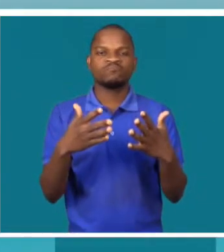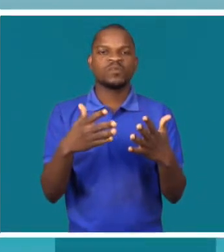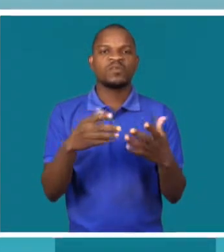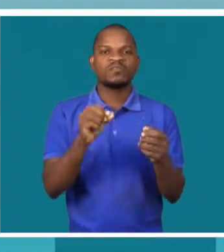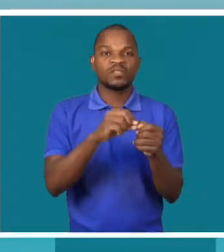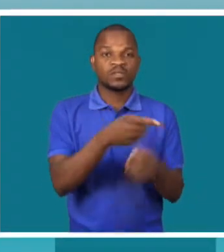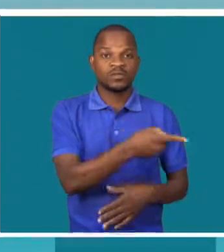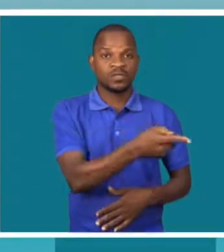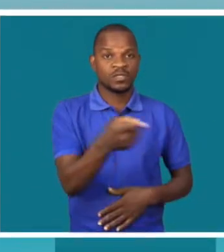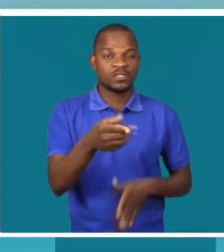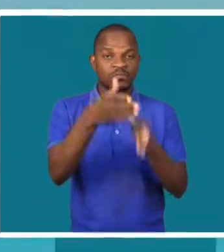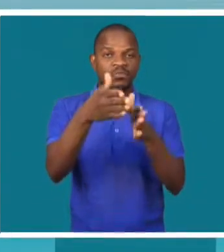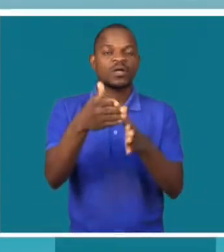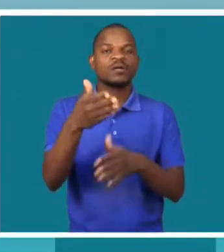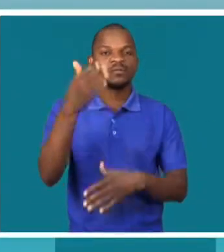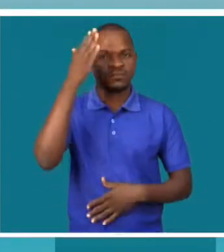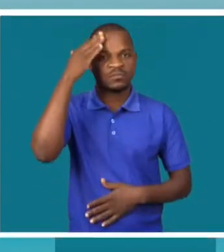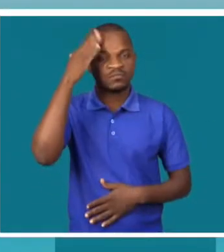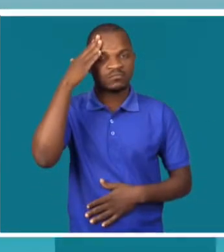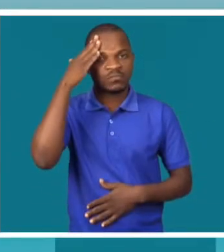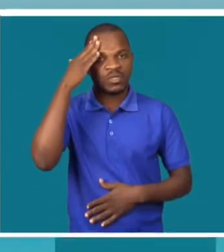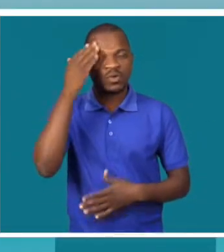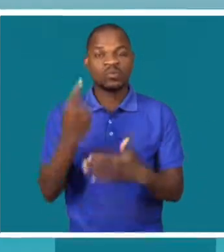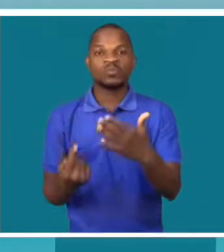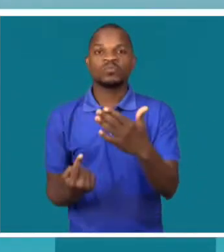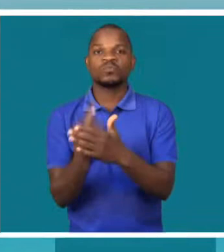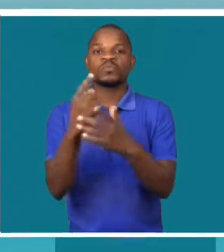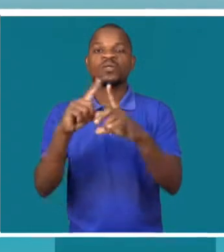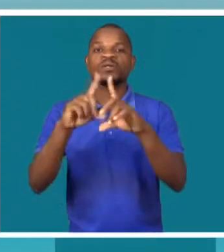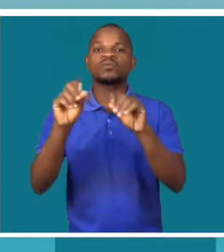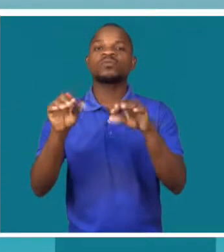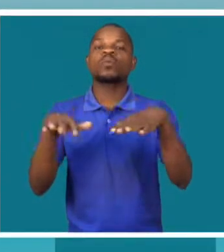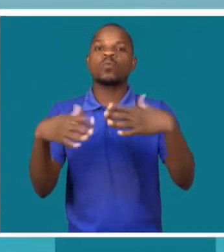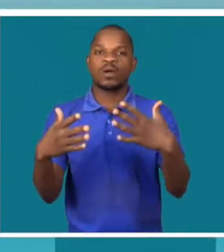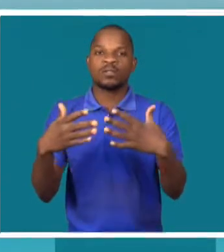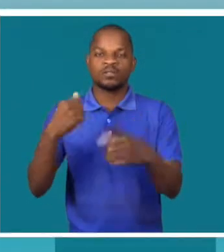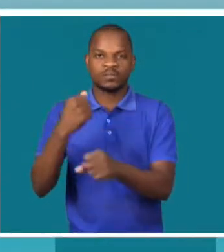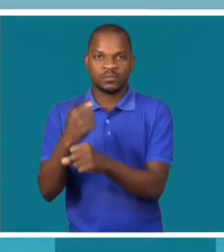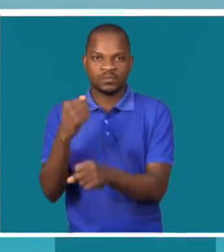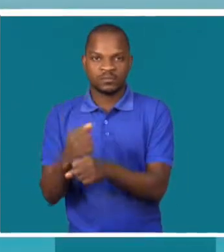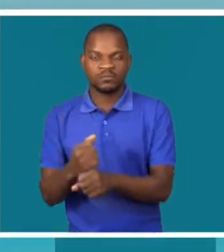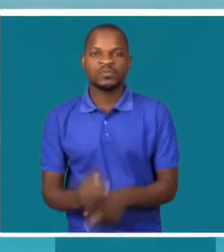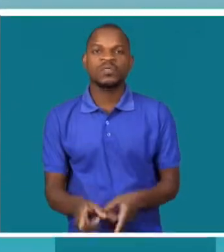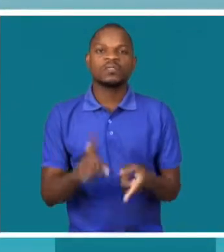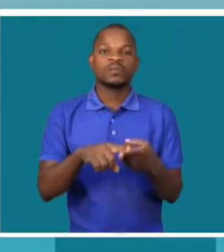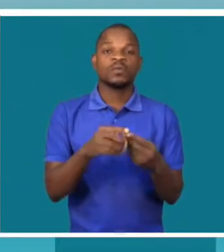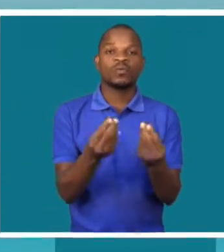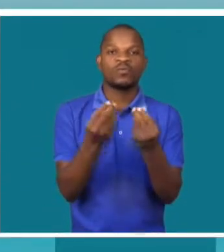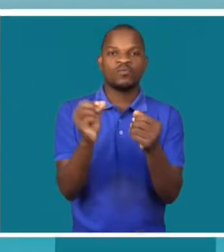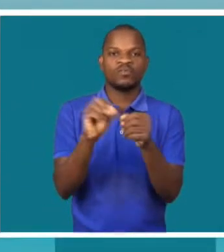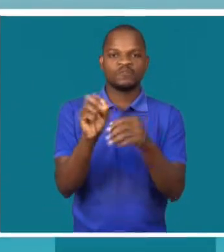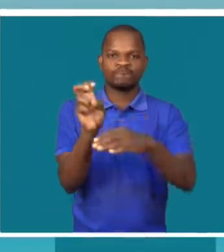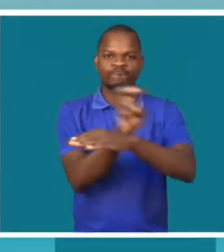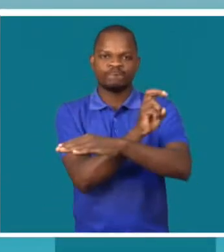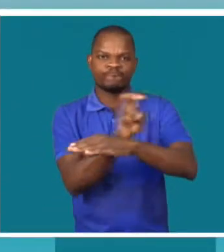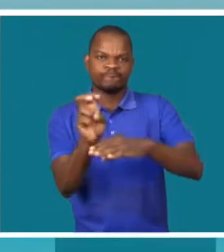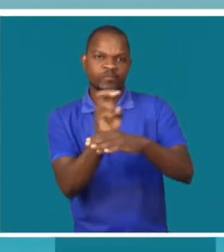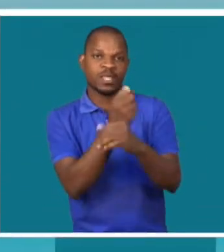de medidas de controle para evitar que estes riscos causem incidentes de trabalho. E temos feito também sessões